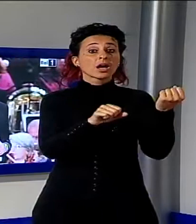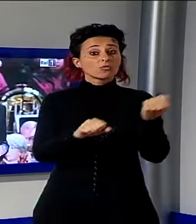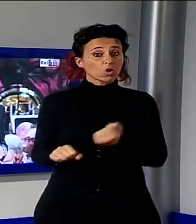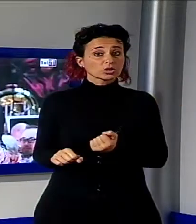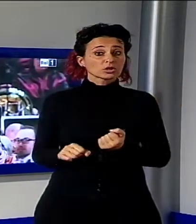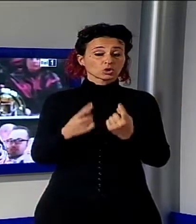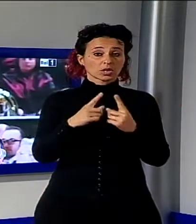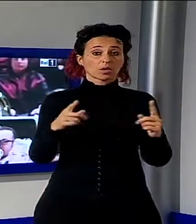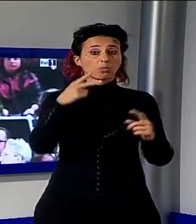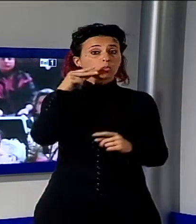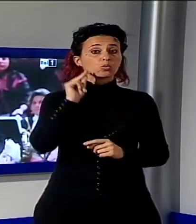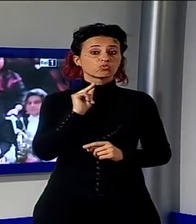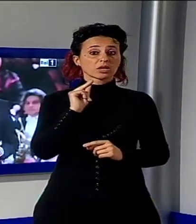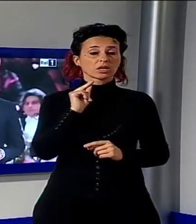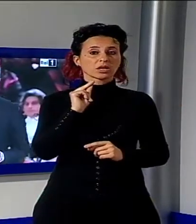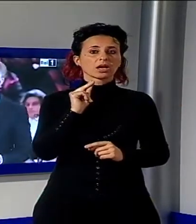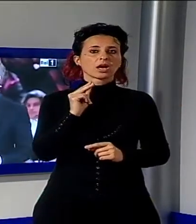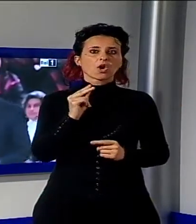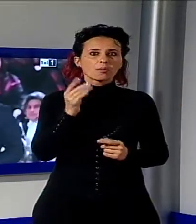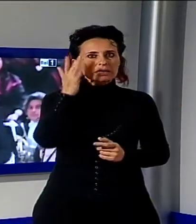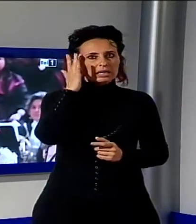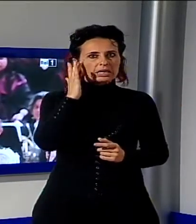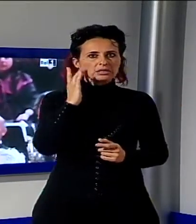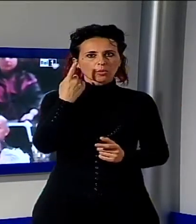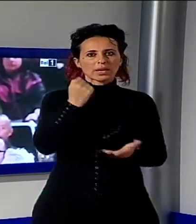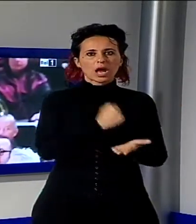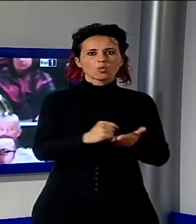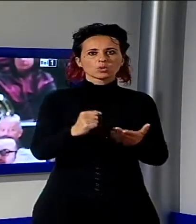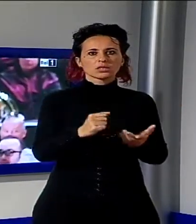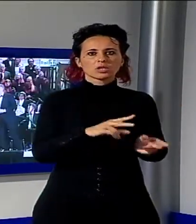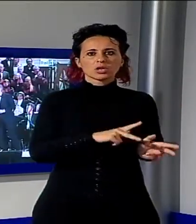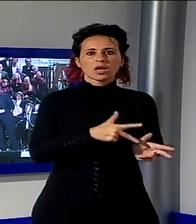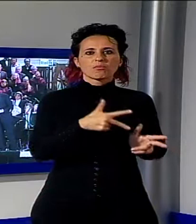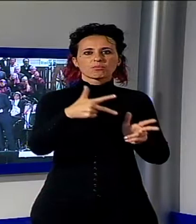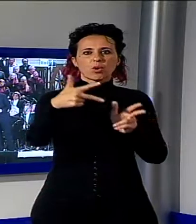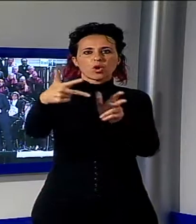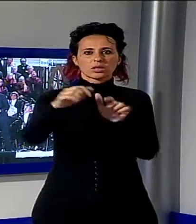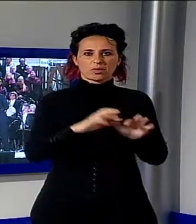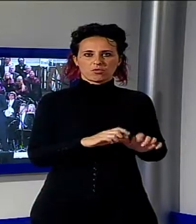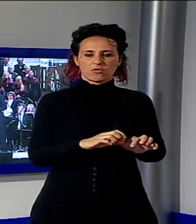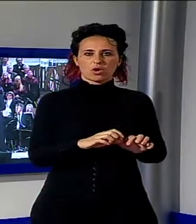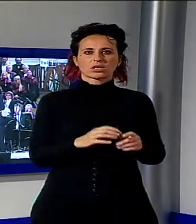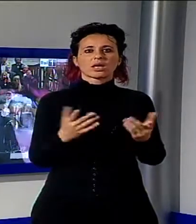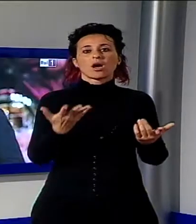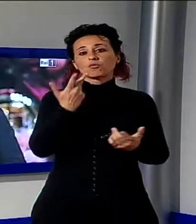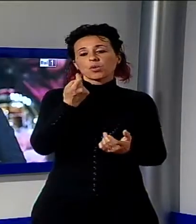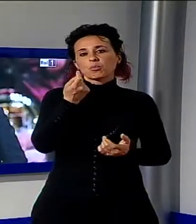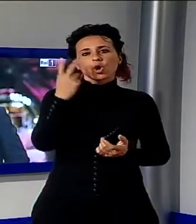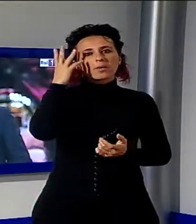rischi ad autorizzare il viaggio del vecchio pianoforte, che comunque tornerà subito a Lucca, nella sua ambientazione abituale, quella